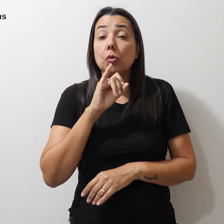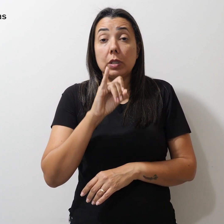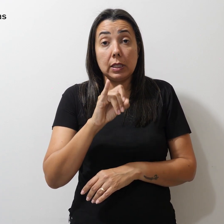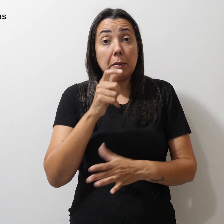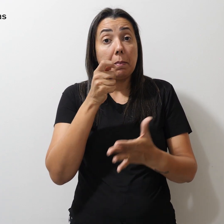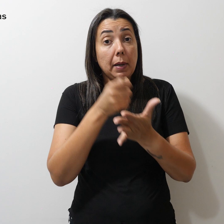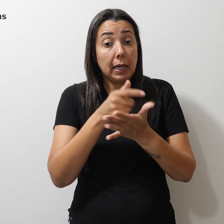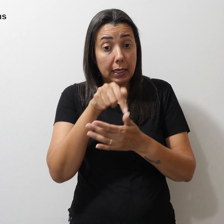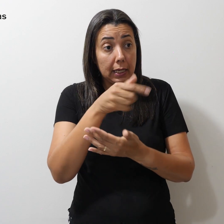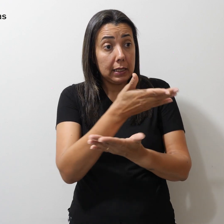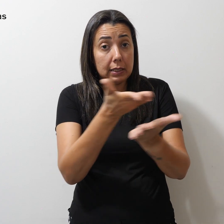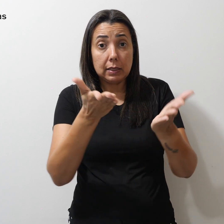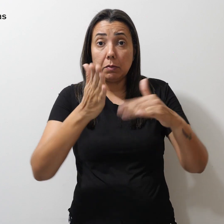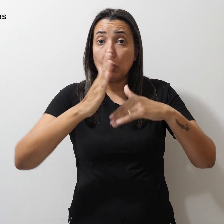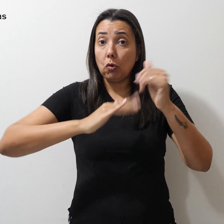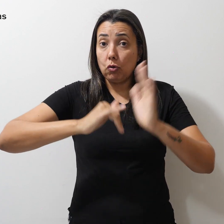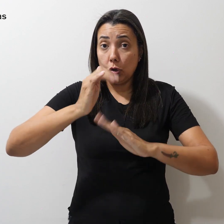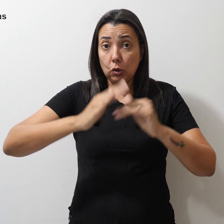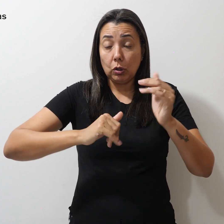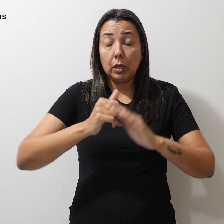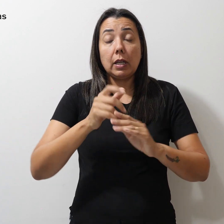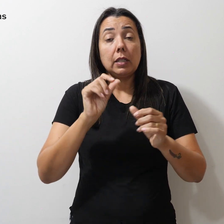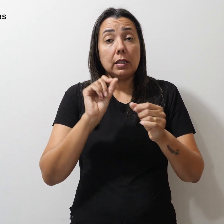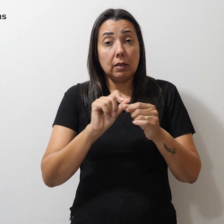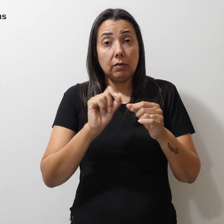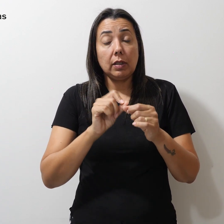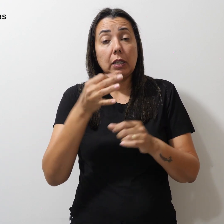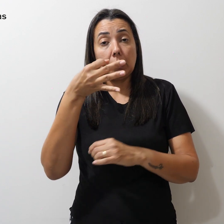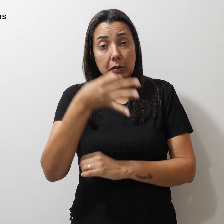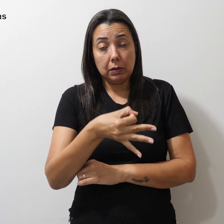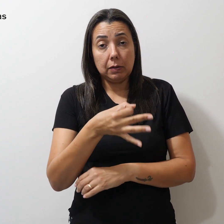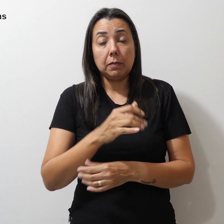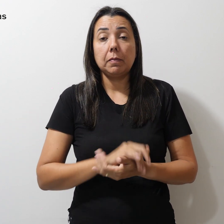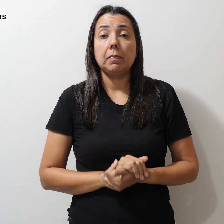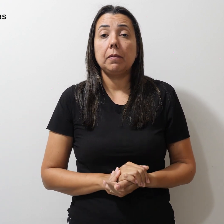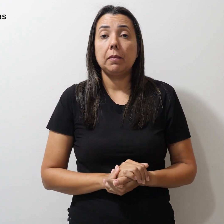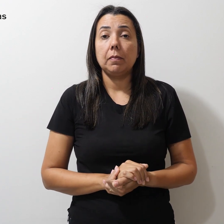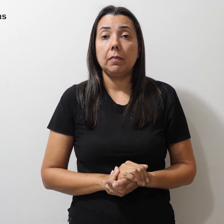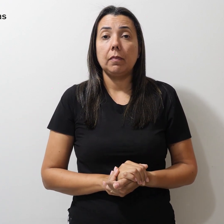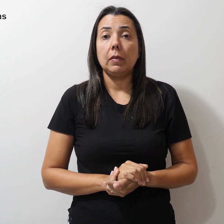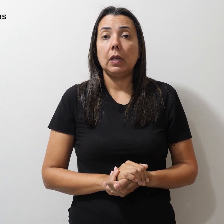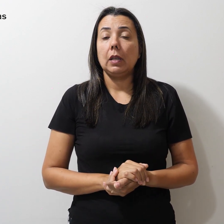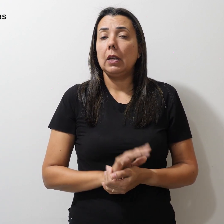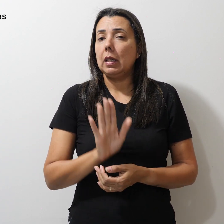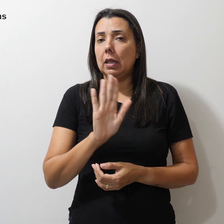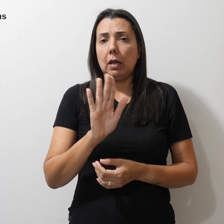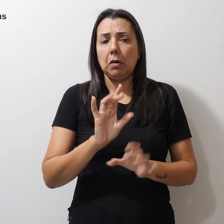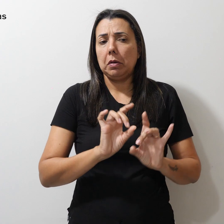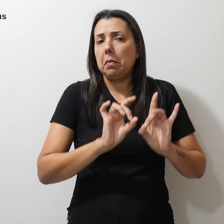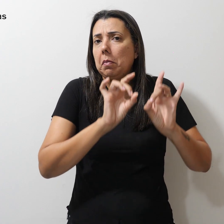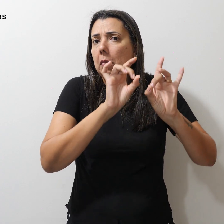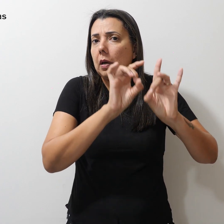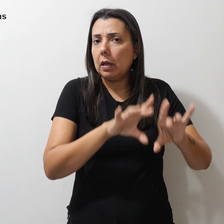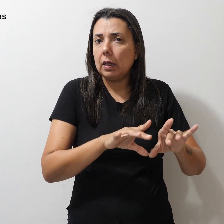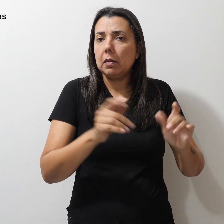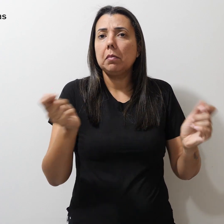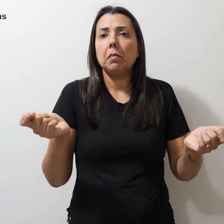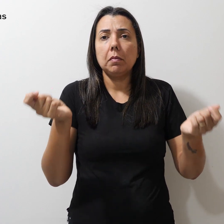desses profissionais será realizado de forma correta. Não está descartada a possibilidade